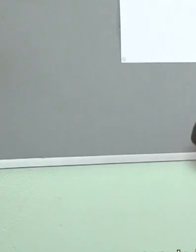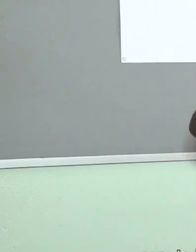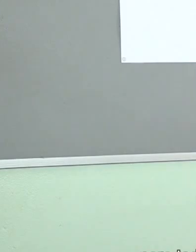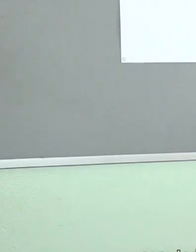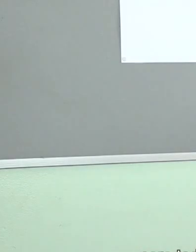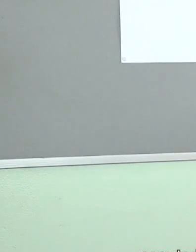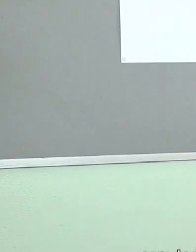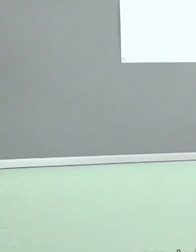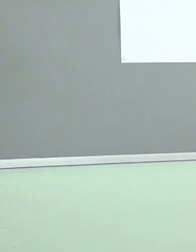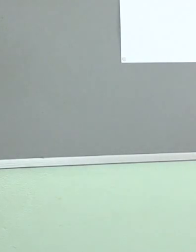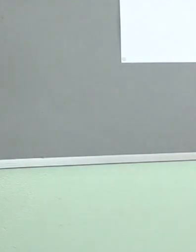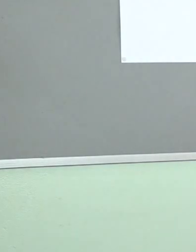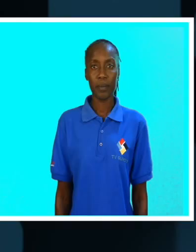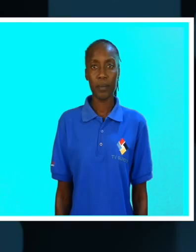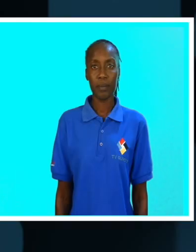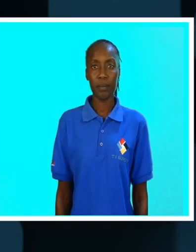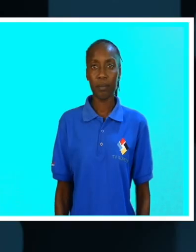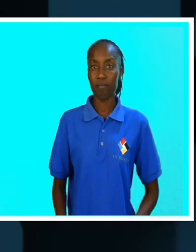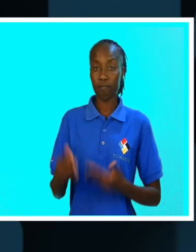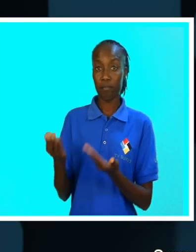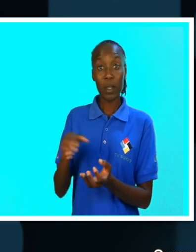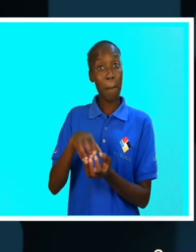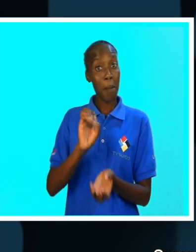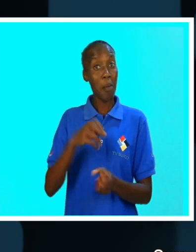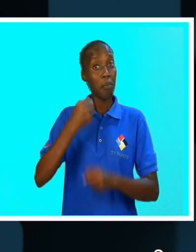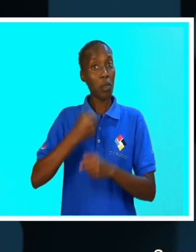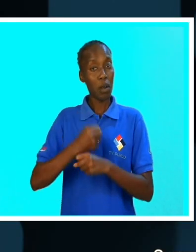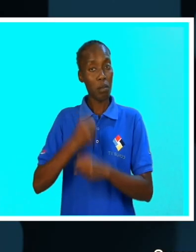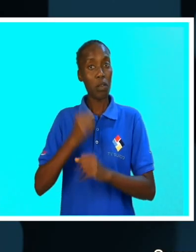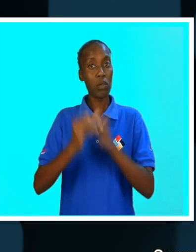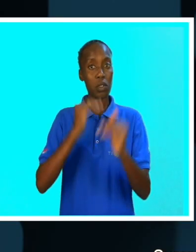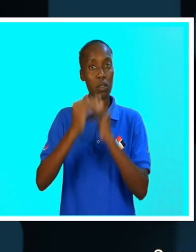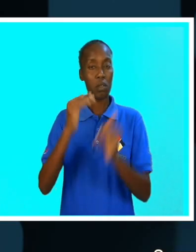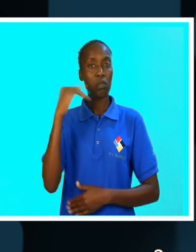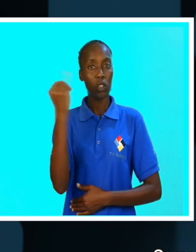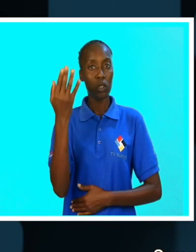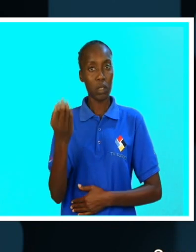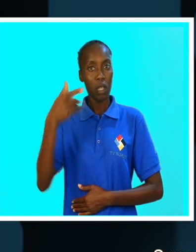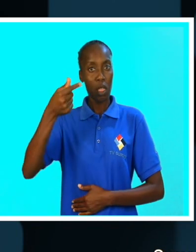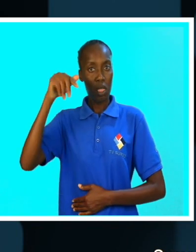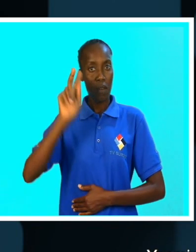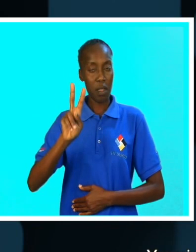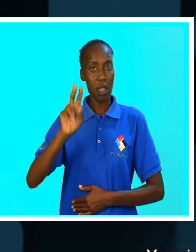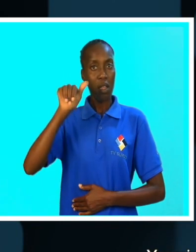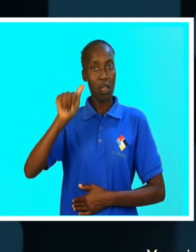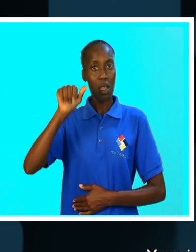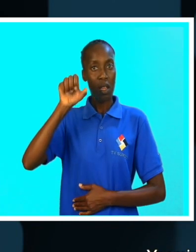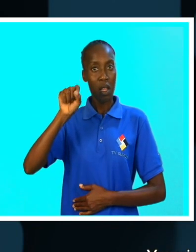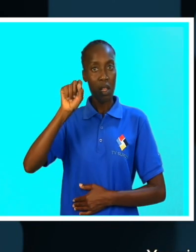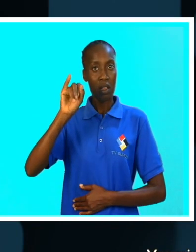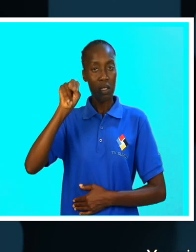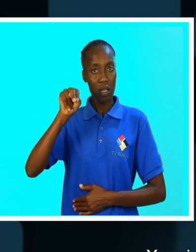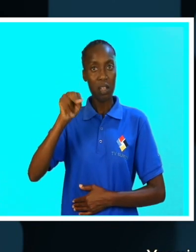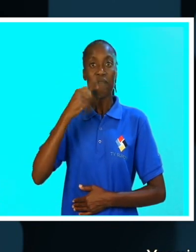funciona e perceber na íntegra. Surpreendido com o trabalho desenvolvido nesta instituição de mídia, Iassine